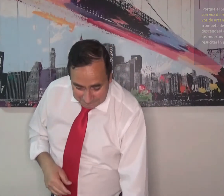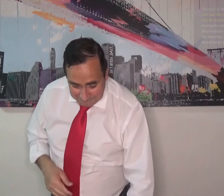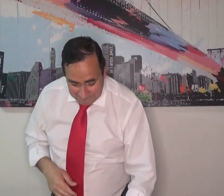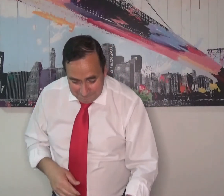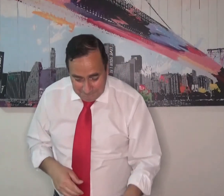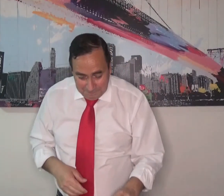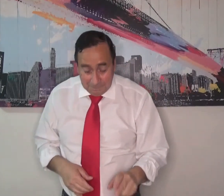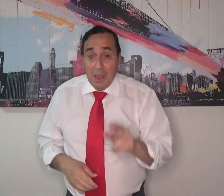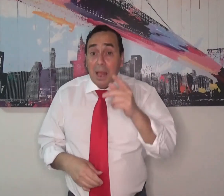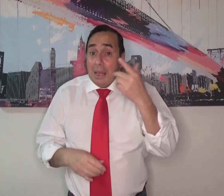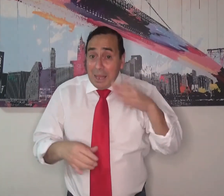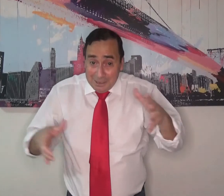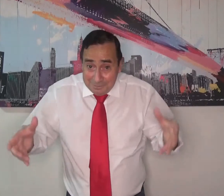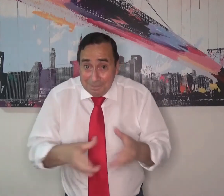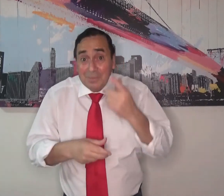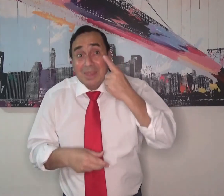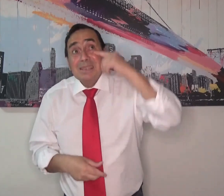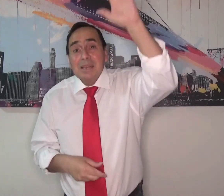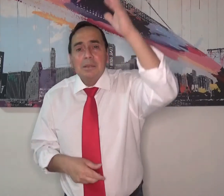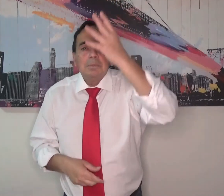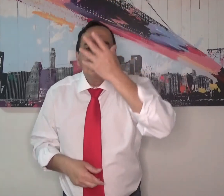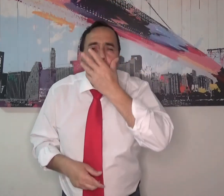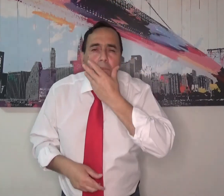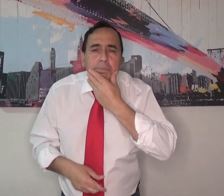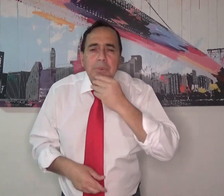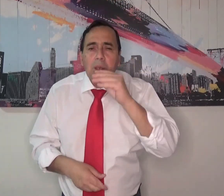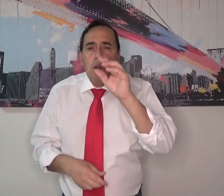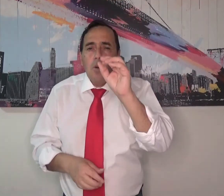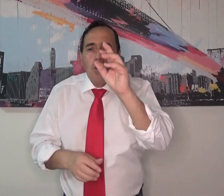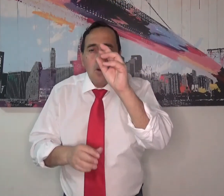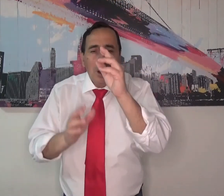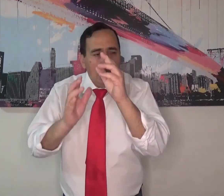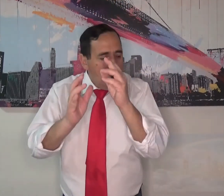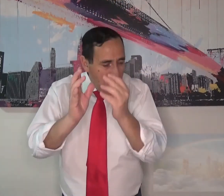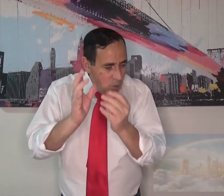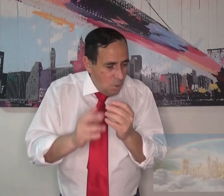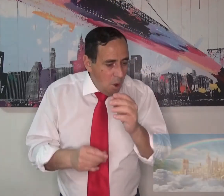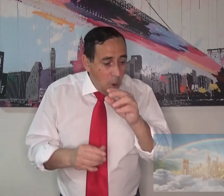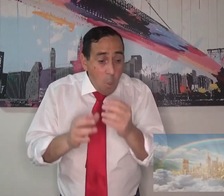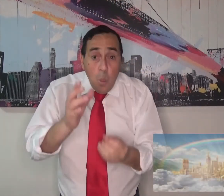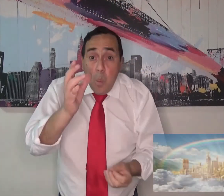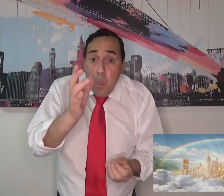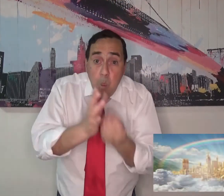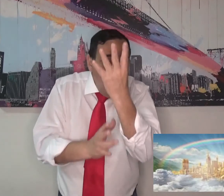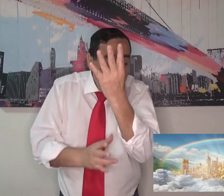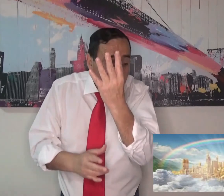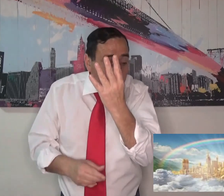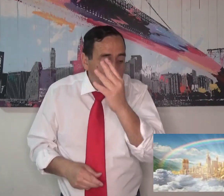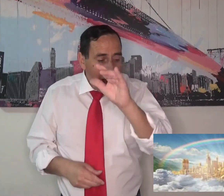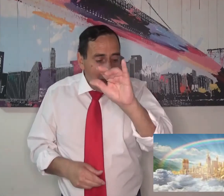suelo con gran poder. Cuando estemos reunidos vamos a ir a la